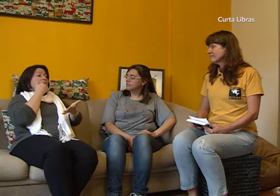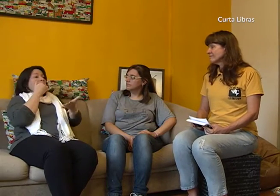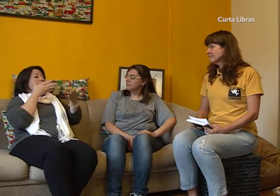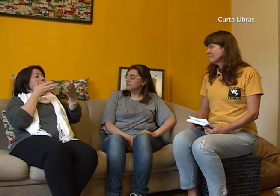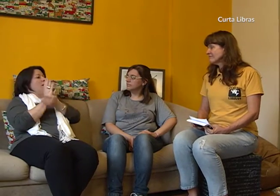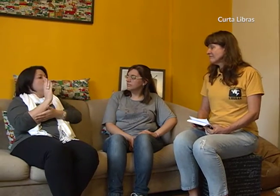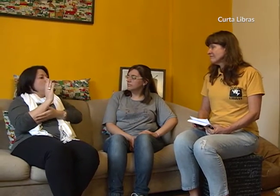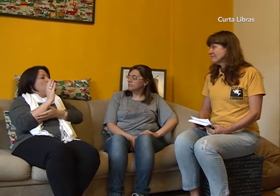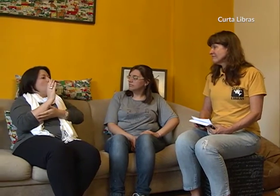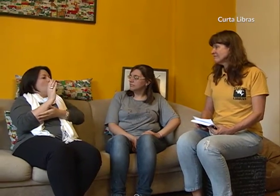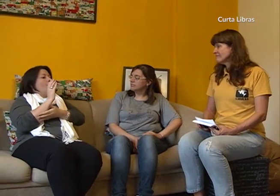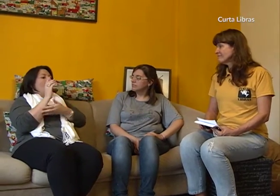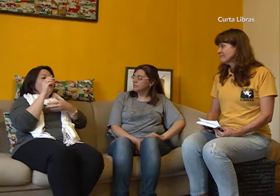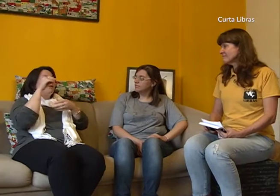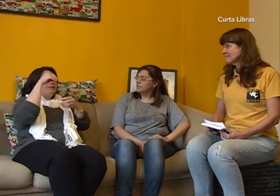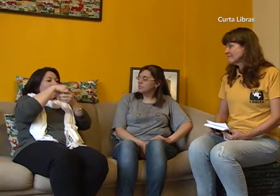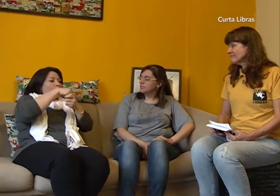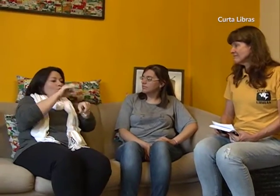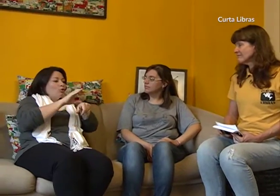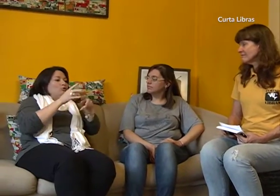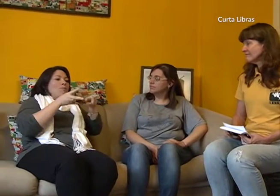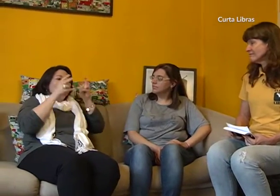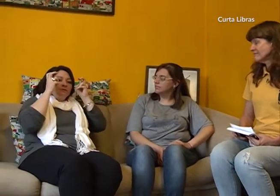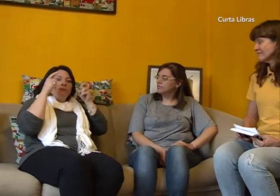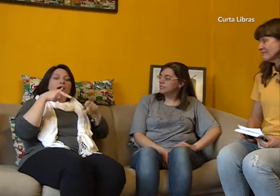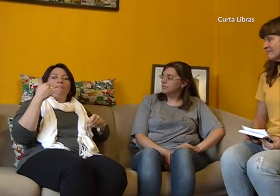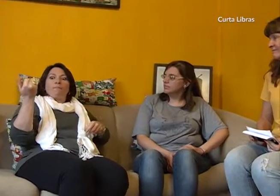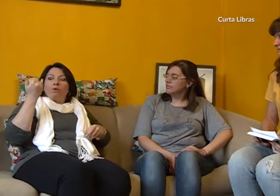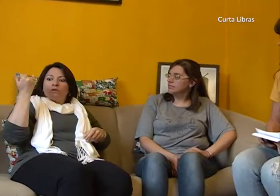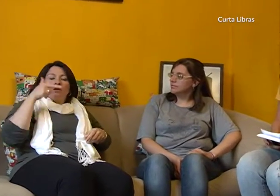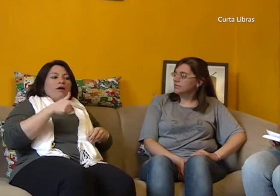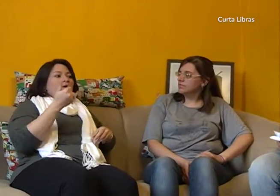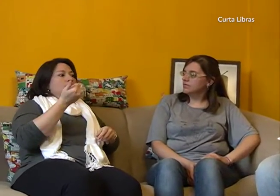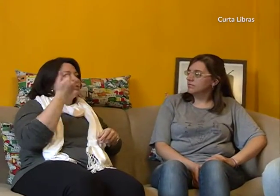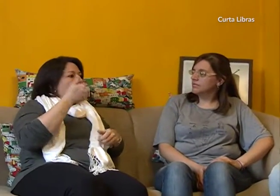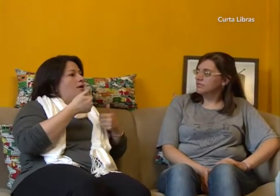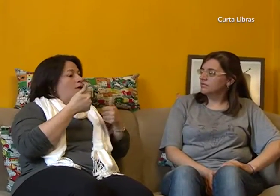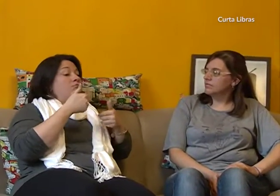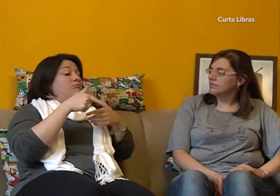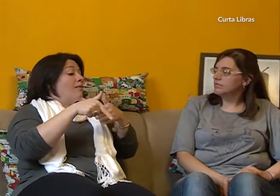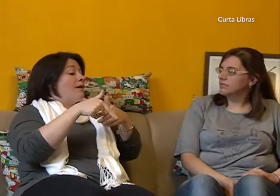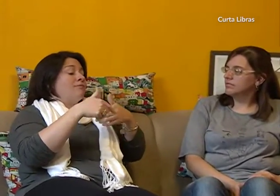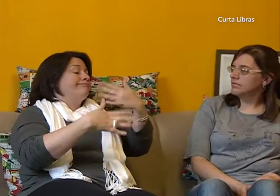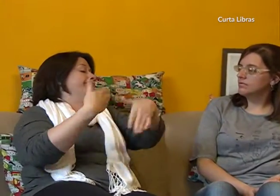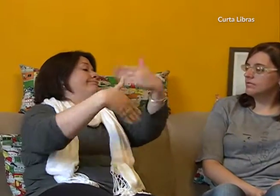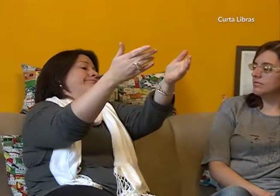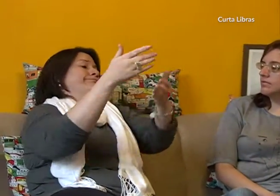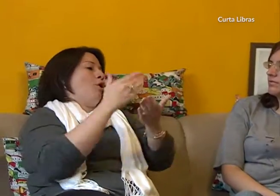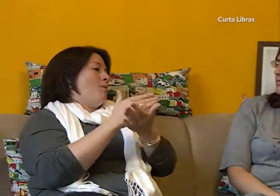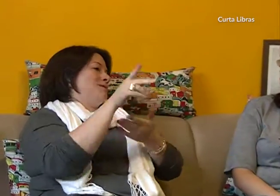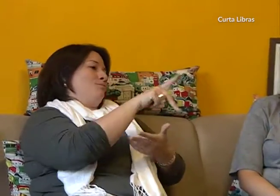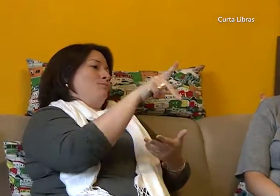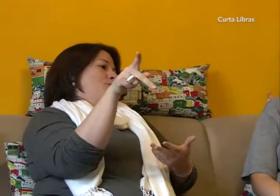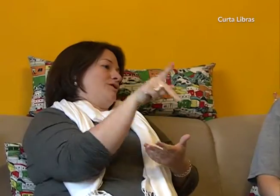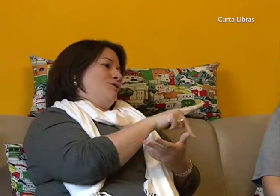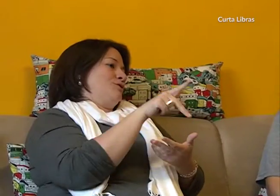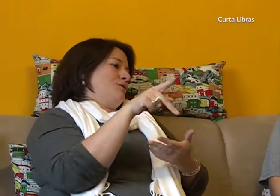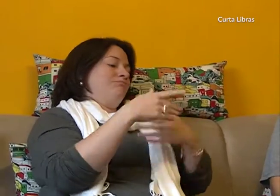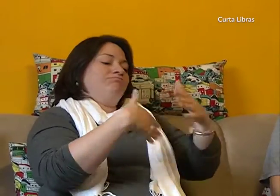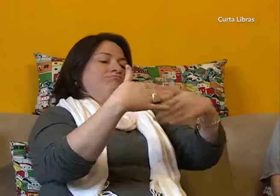E eu me inscrevi, fui aprovada. Quando comecei o curso, percebi a importância que ele tinha para mim. E